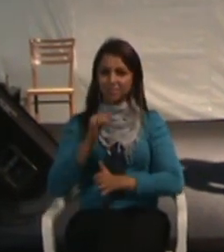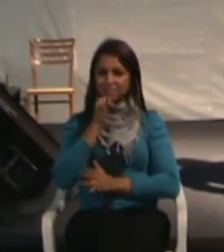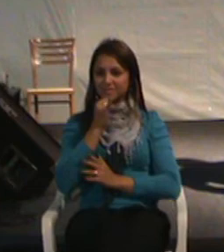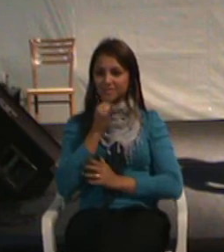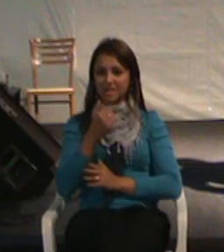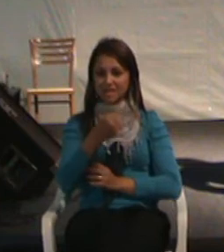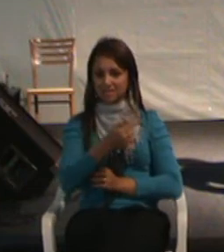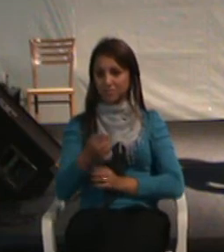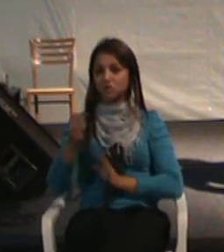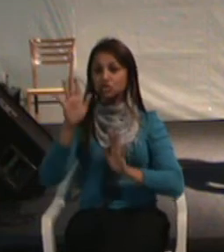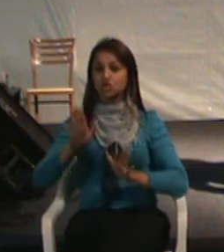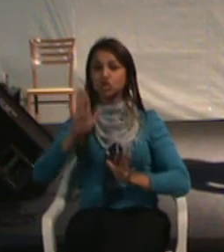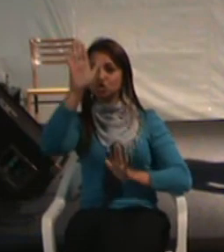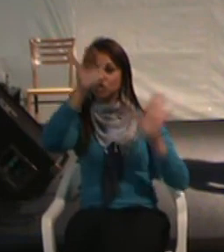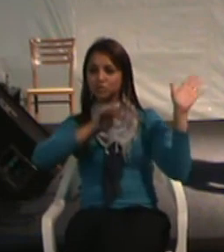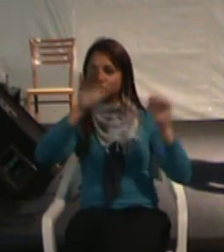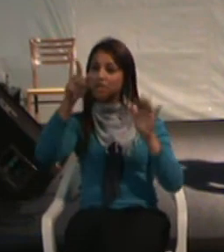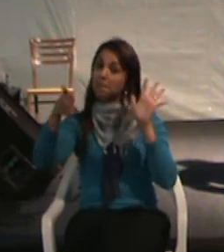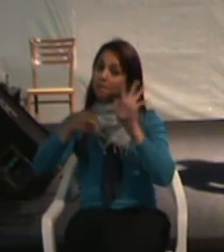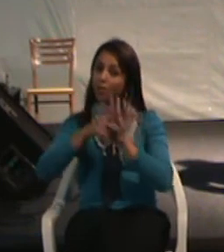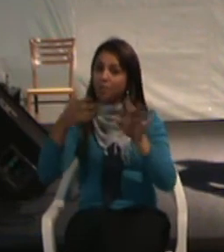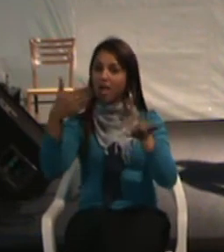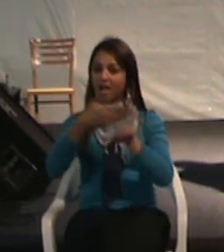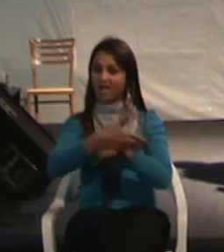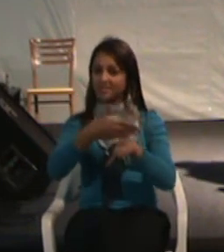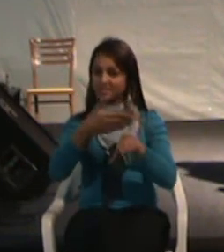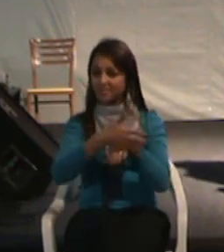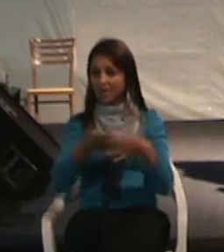para a questão da acessibilidade.